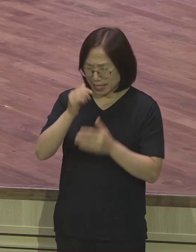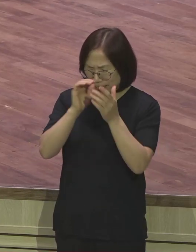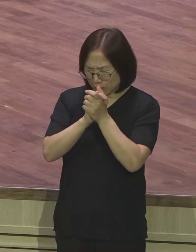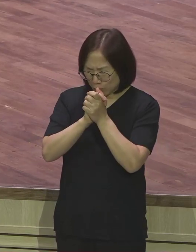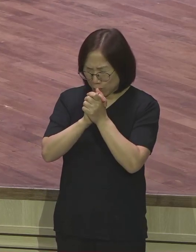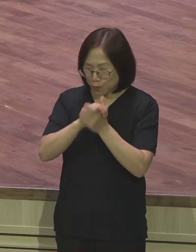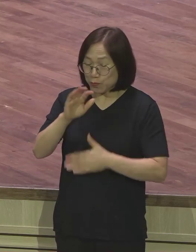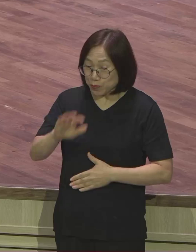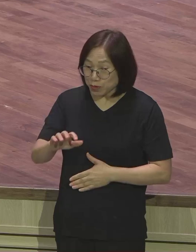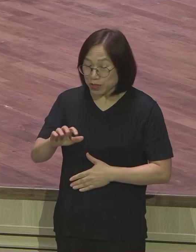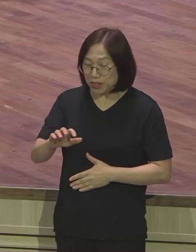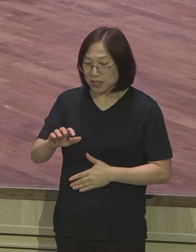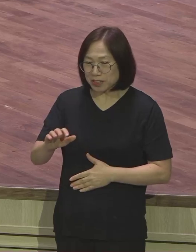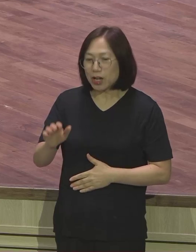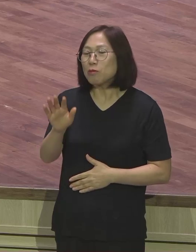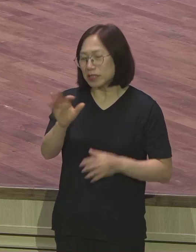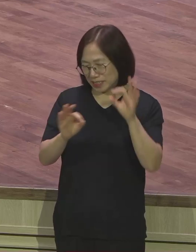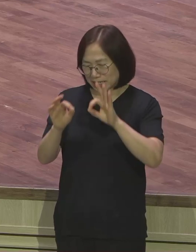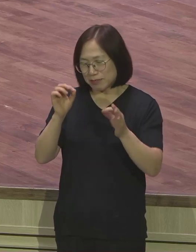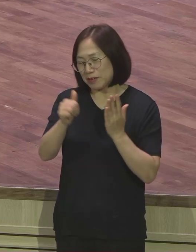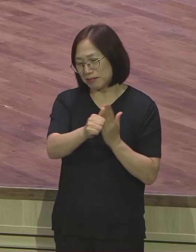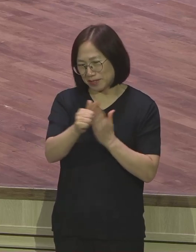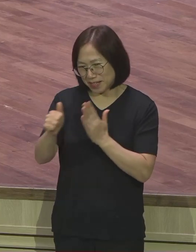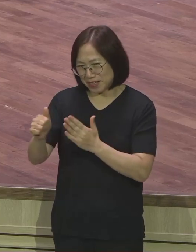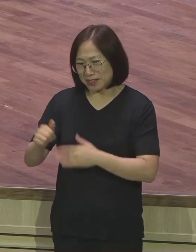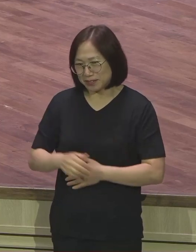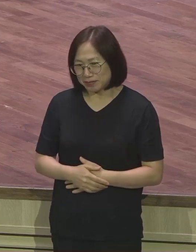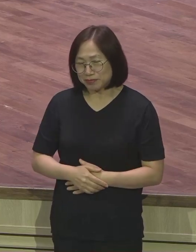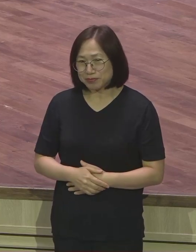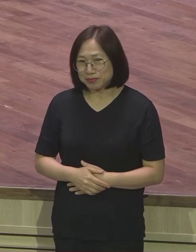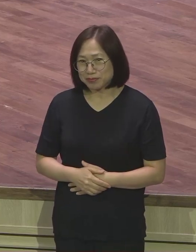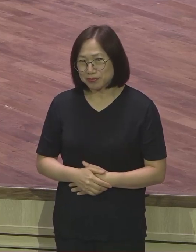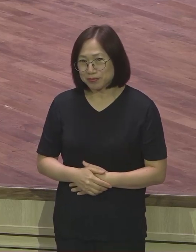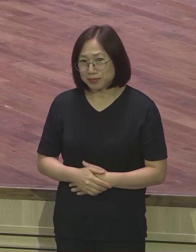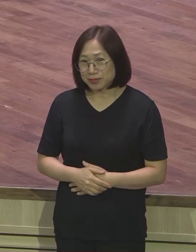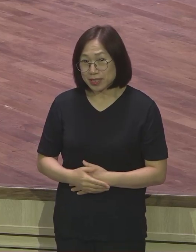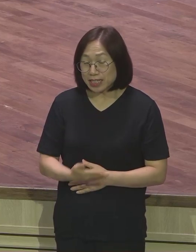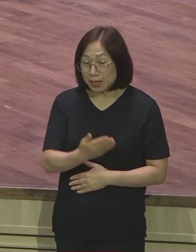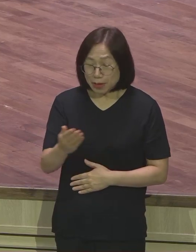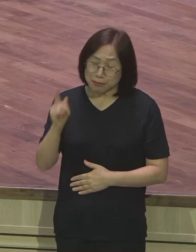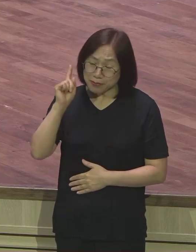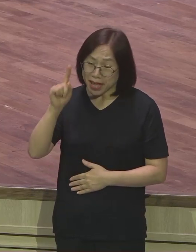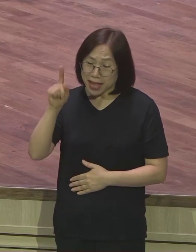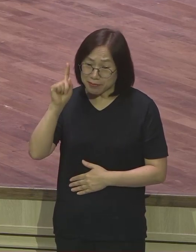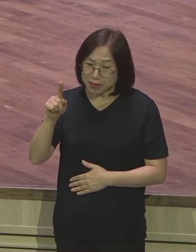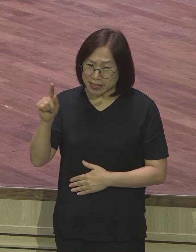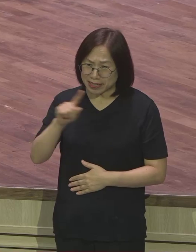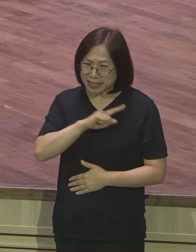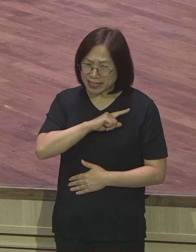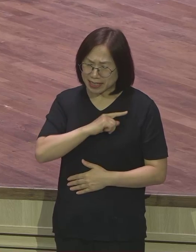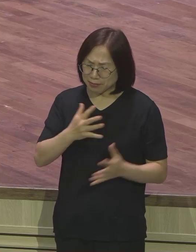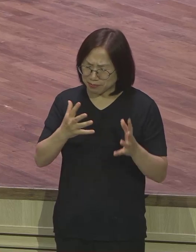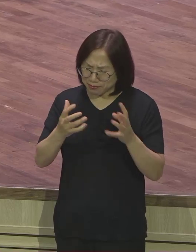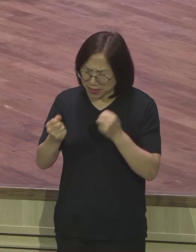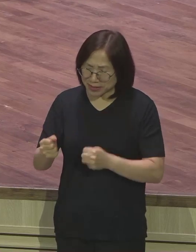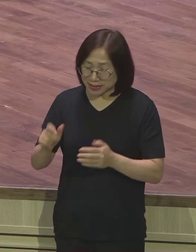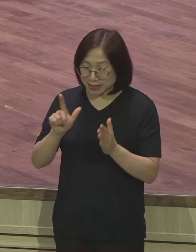여러분들이 찾으시기를 바랍니다 여러분들이 매일 가장 많은 시간을 보내는 곳이 과연